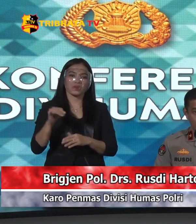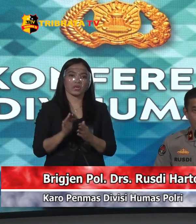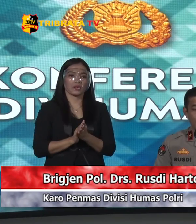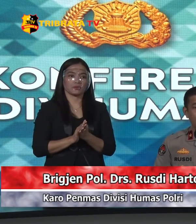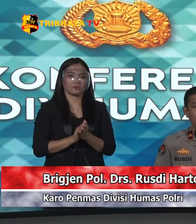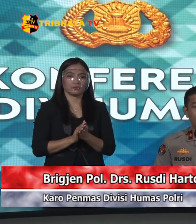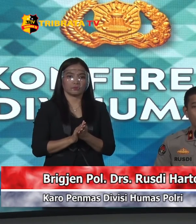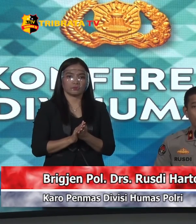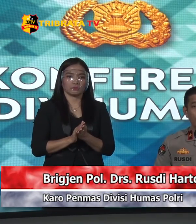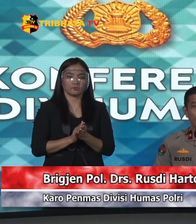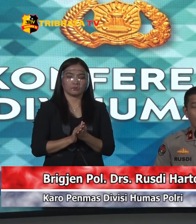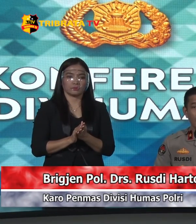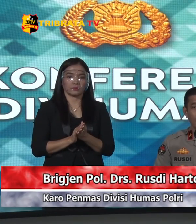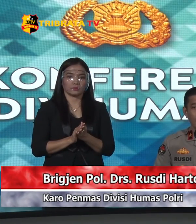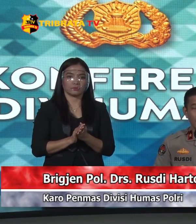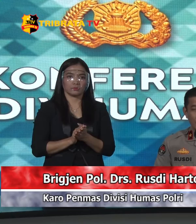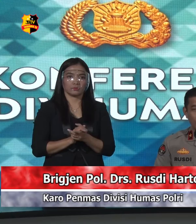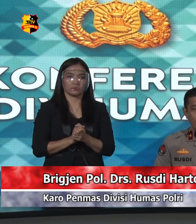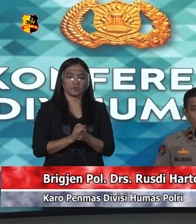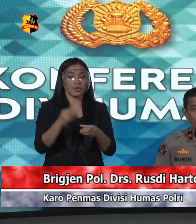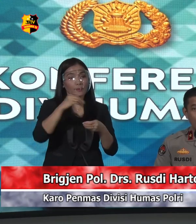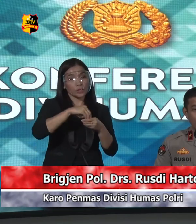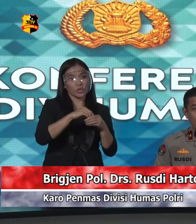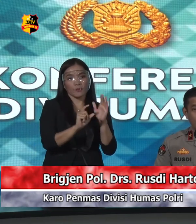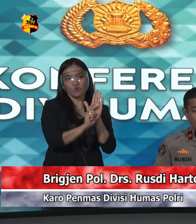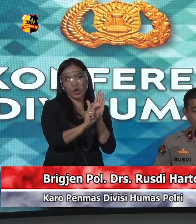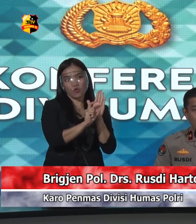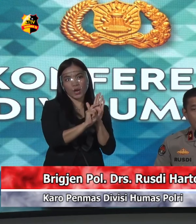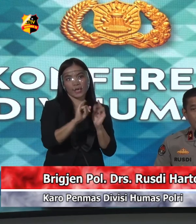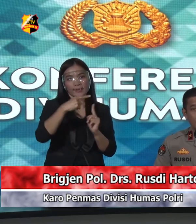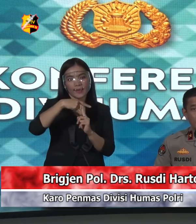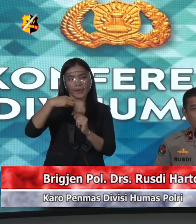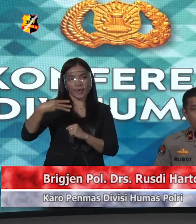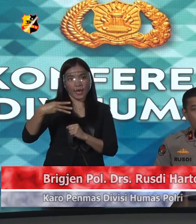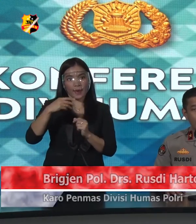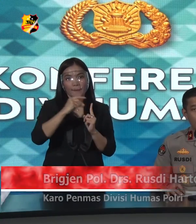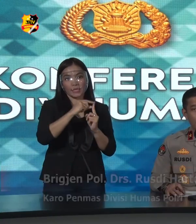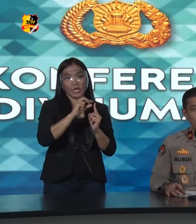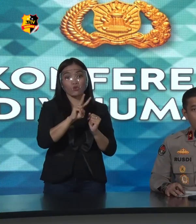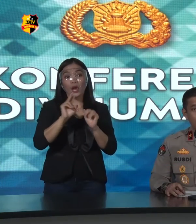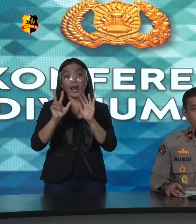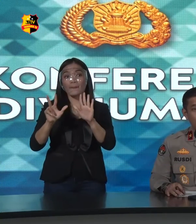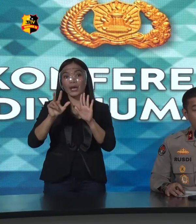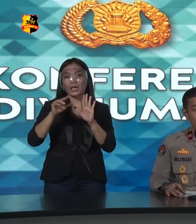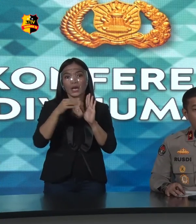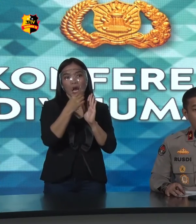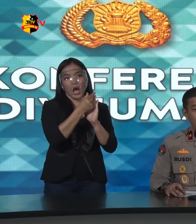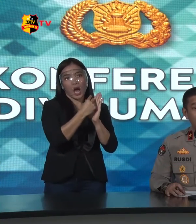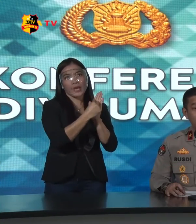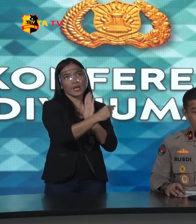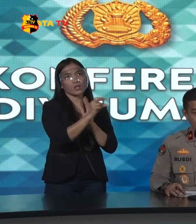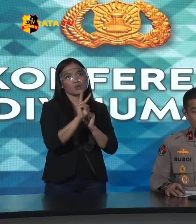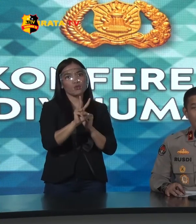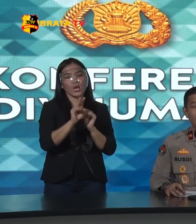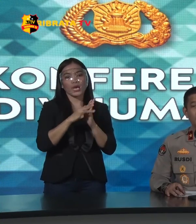Kebencian Ya Tau itu Yang masuk dalam Undang-Undang ITE Pasal 28 Ayat 2 Junto 4